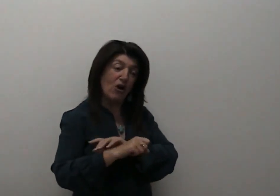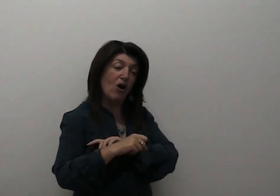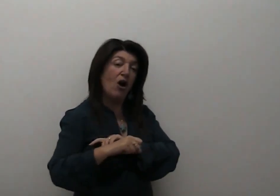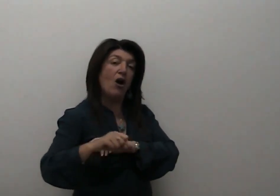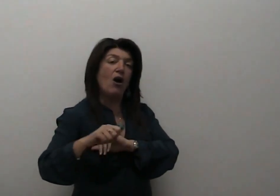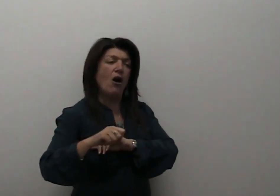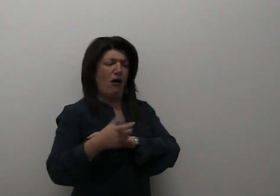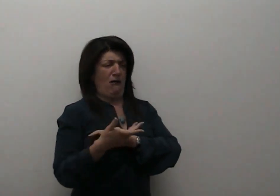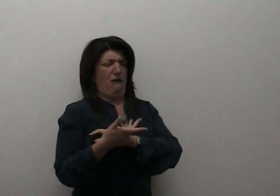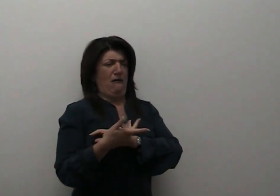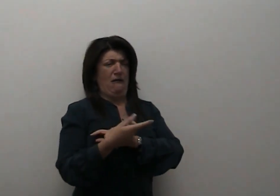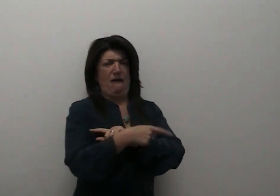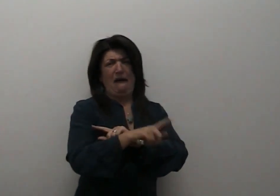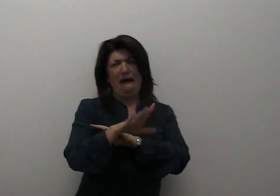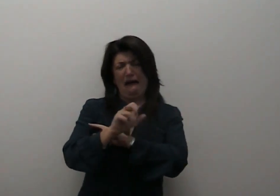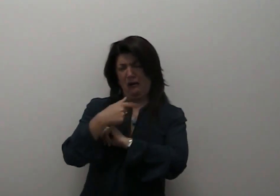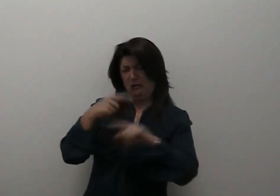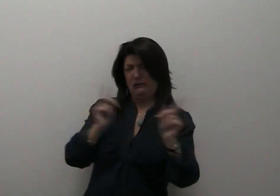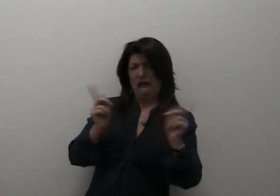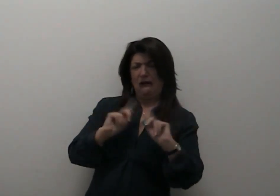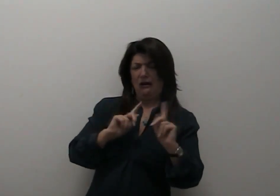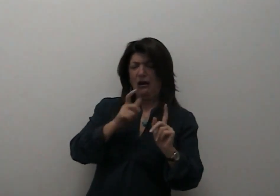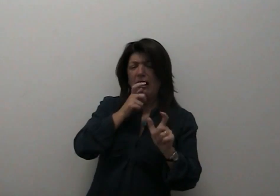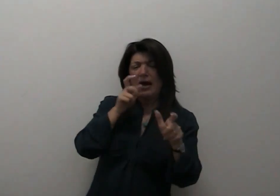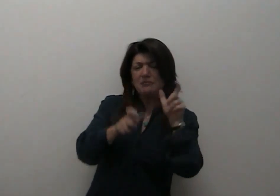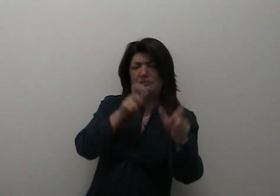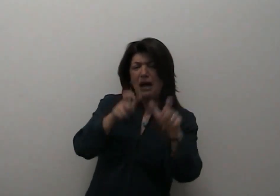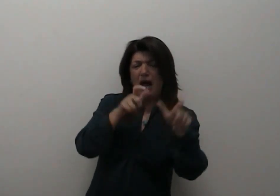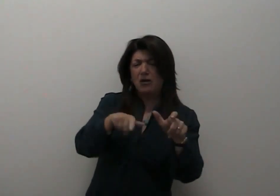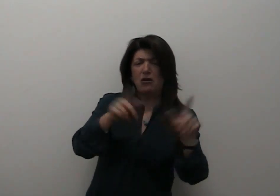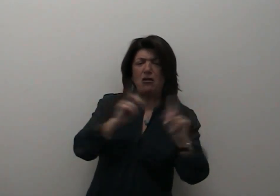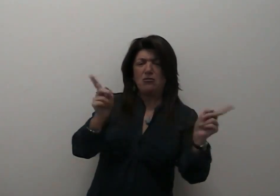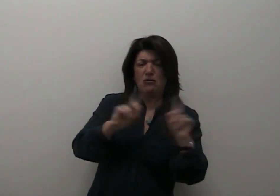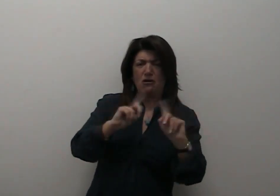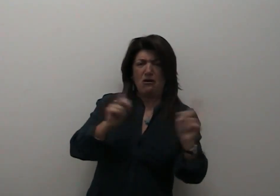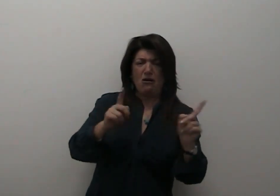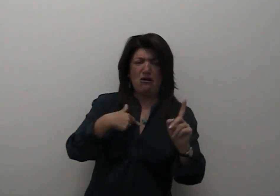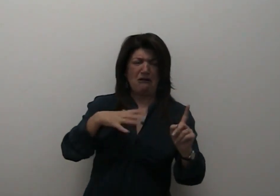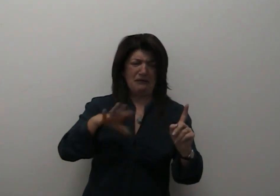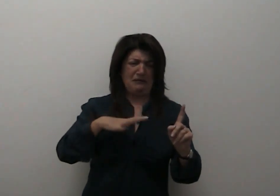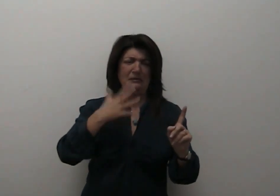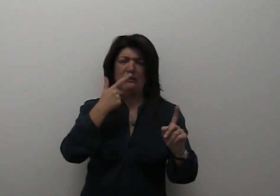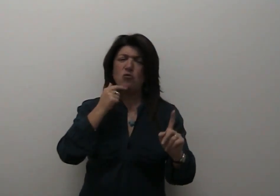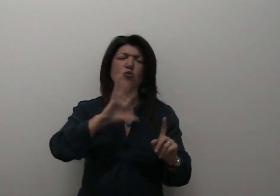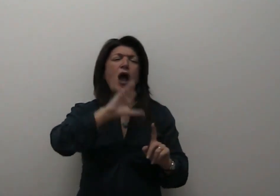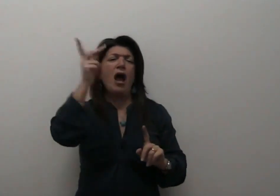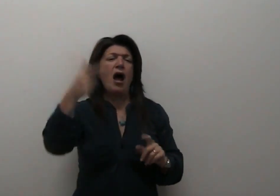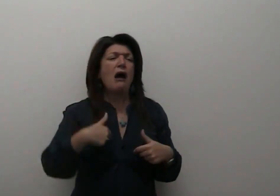queste le parole che avrei voluto dirle. E adesso... Rita gli si avvicina